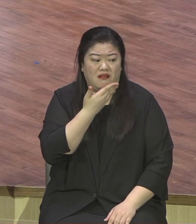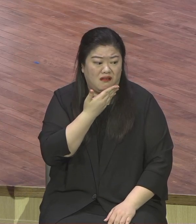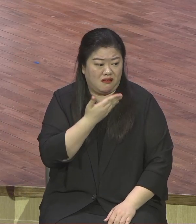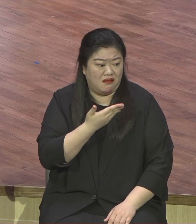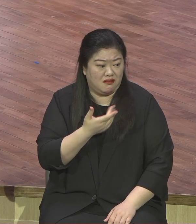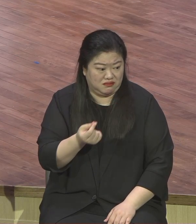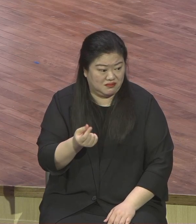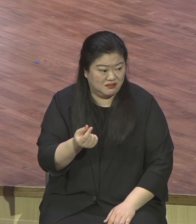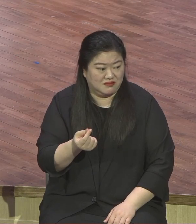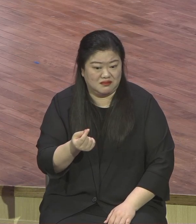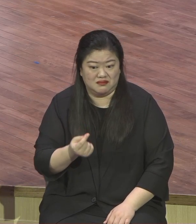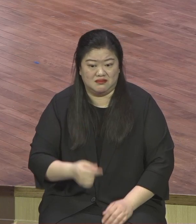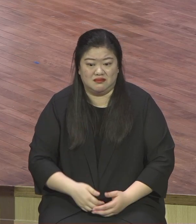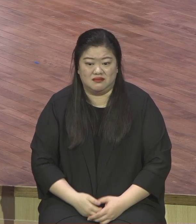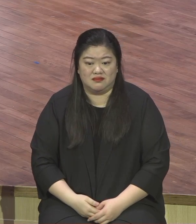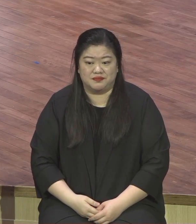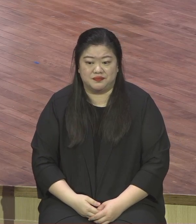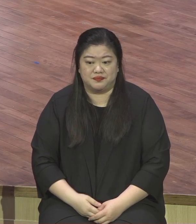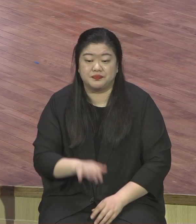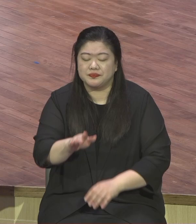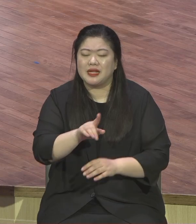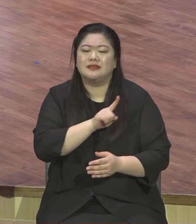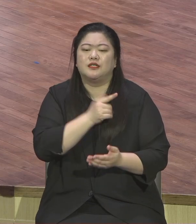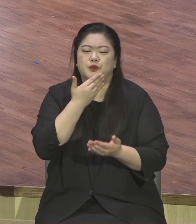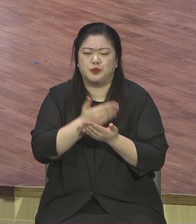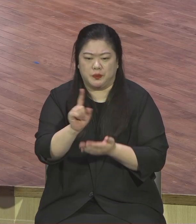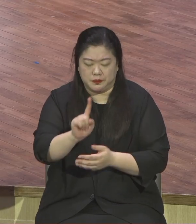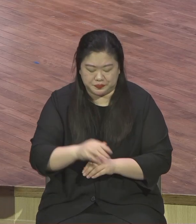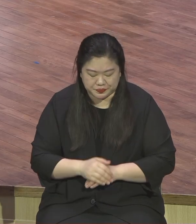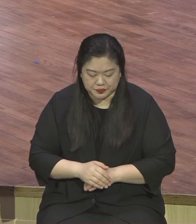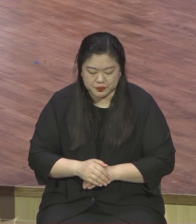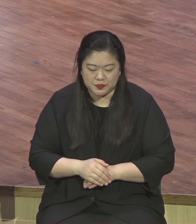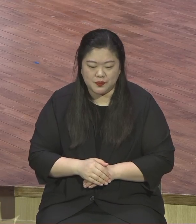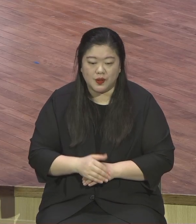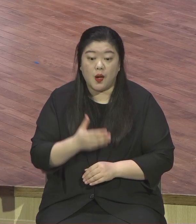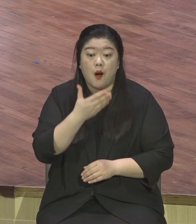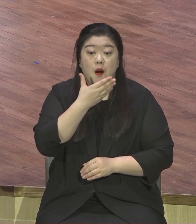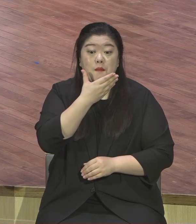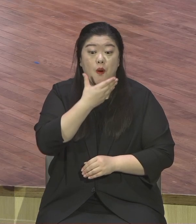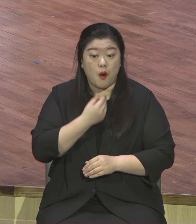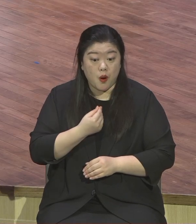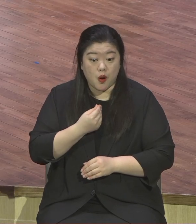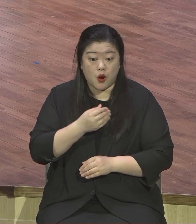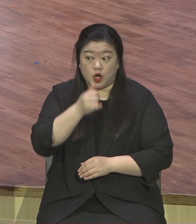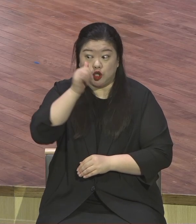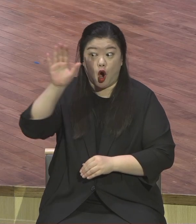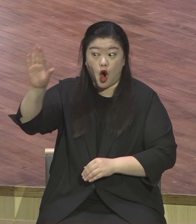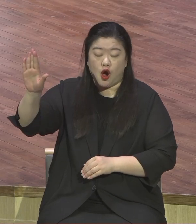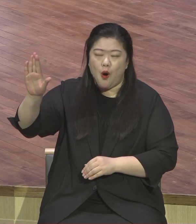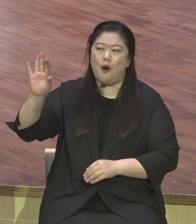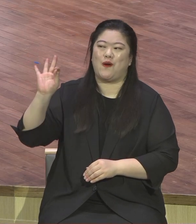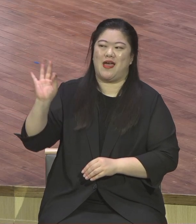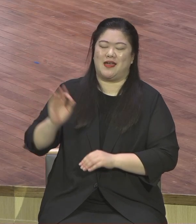제일 중요한 거 이 축복을 우리가 더 나아가서는요 이 땅에서 누려야 돼요